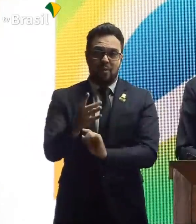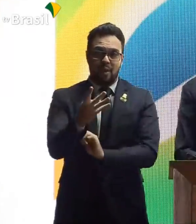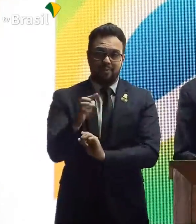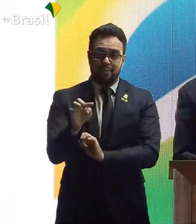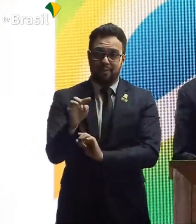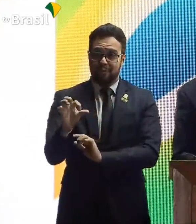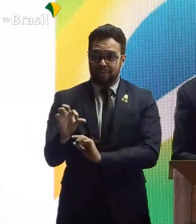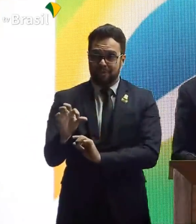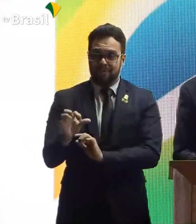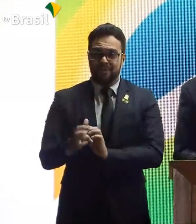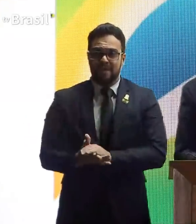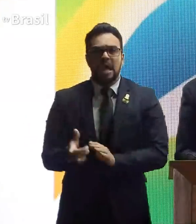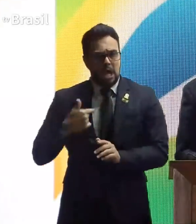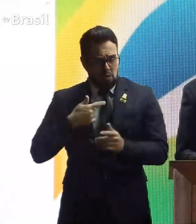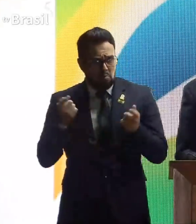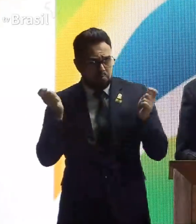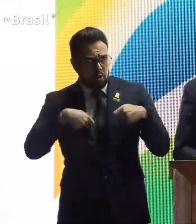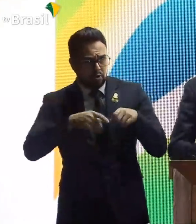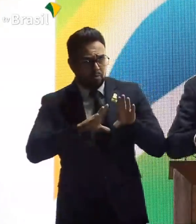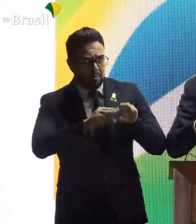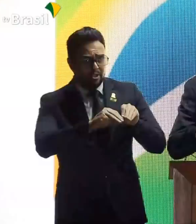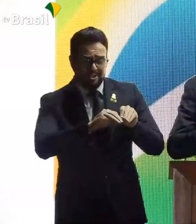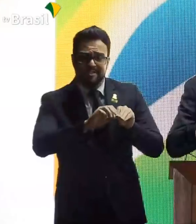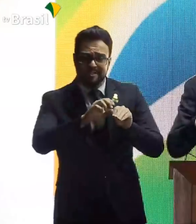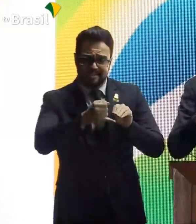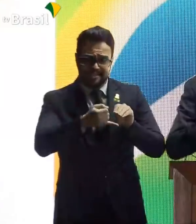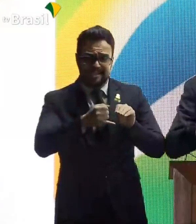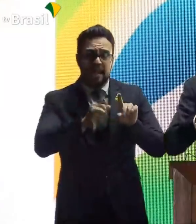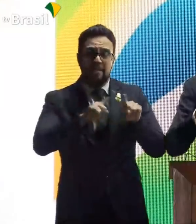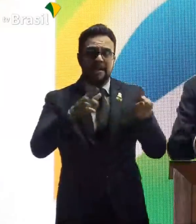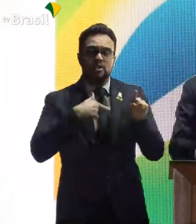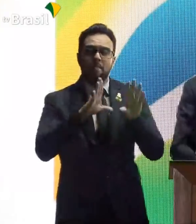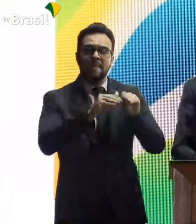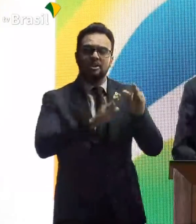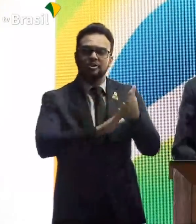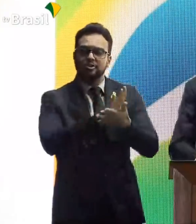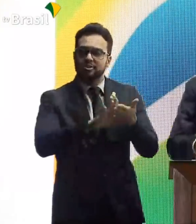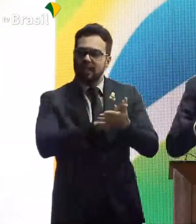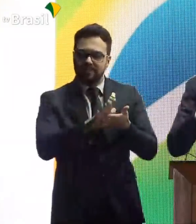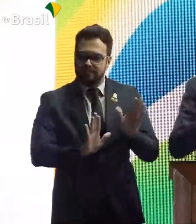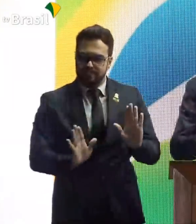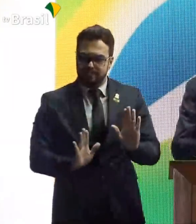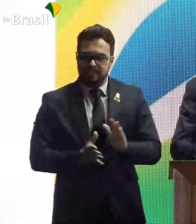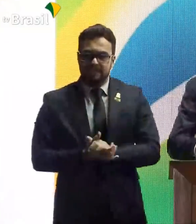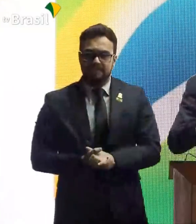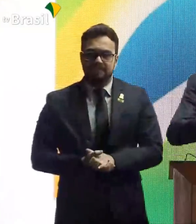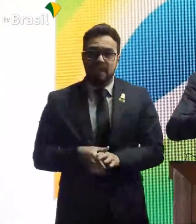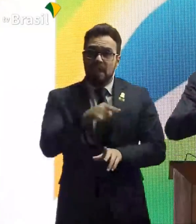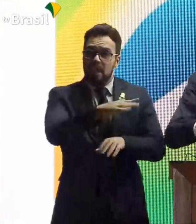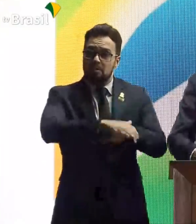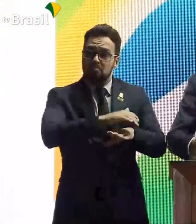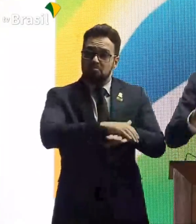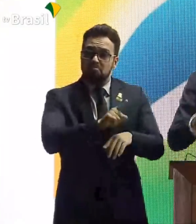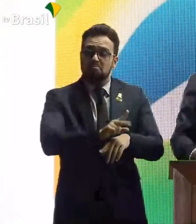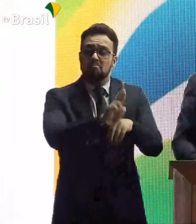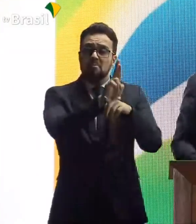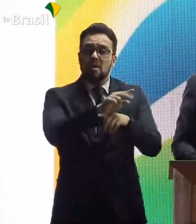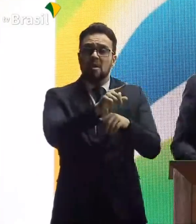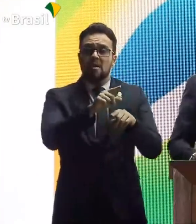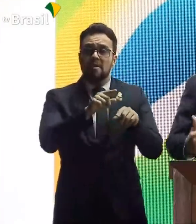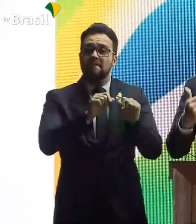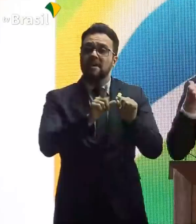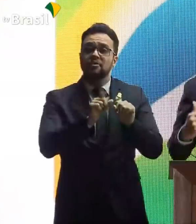Eu poderia interferir? Poderia. Não interferir em nada. Ele, ao fazer isso,